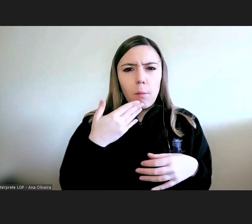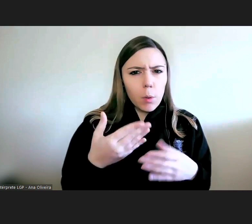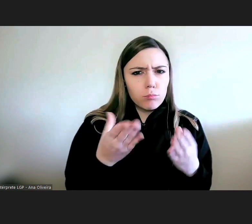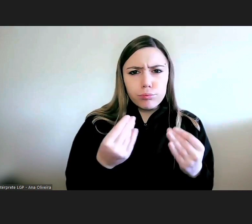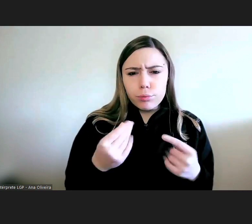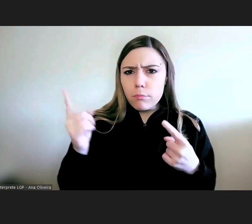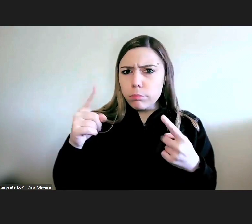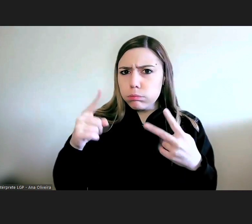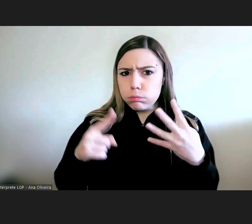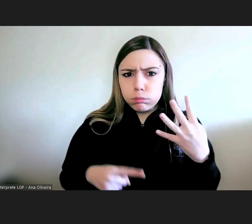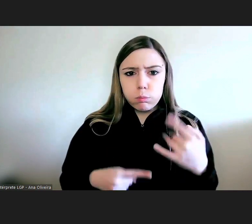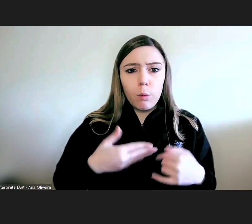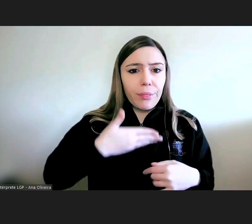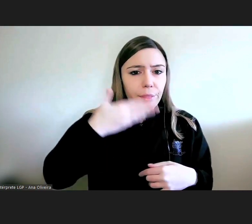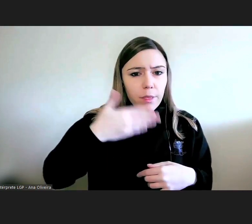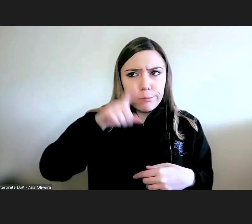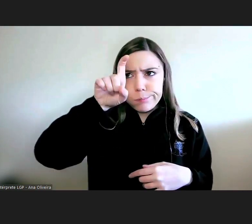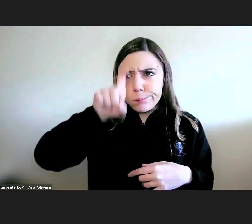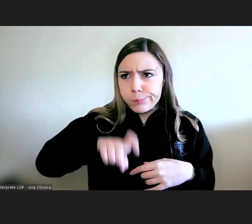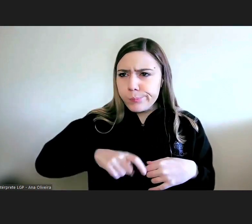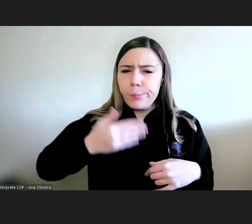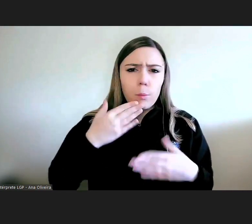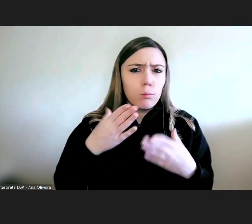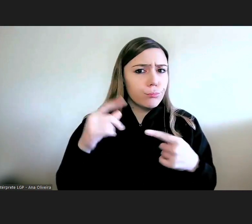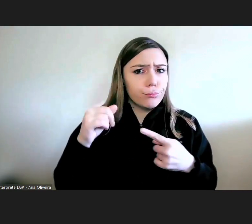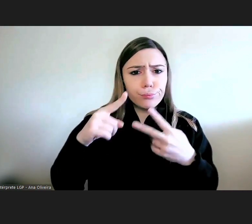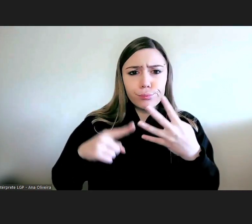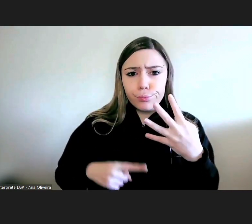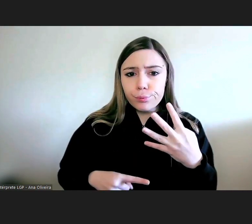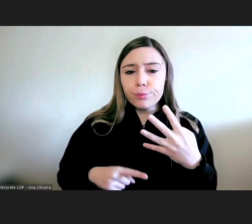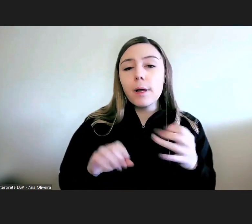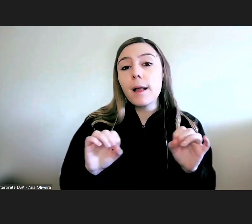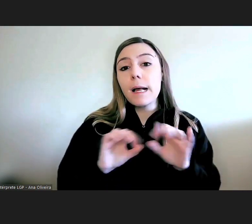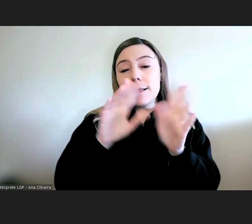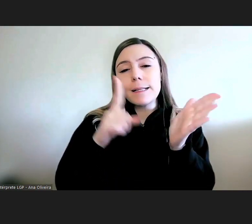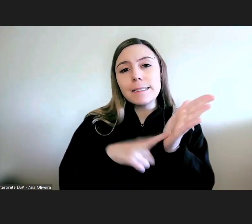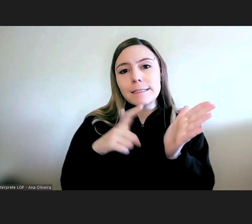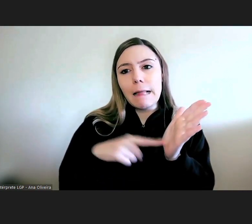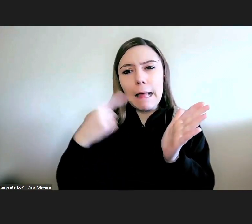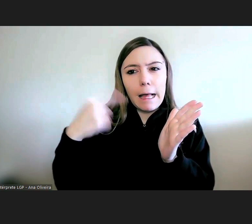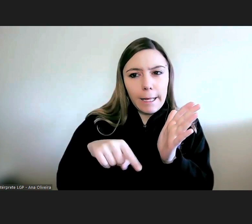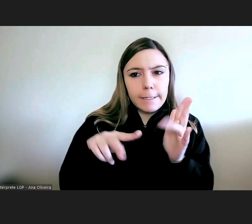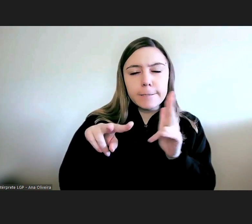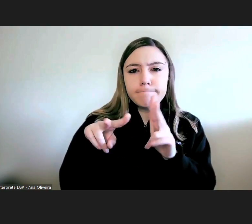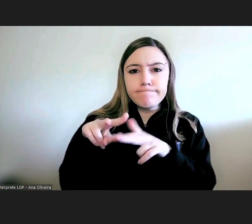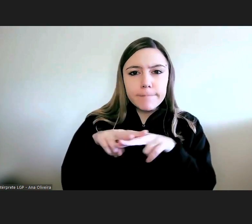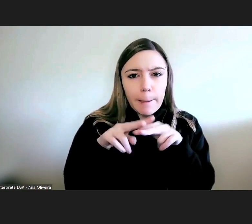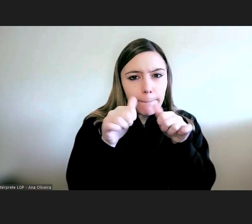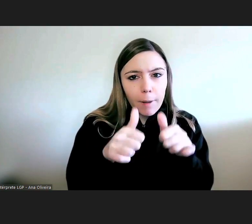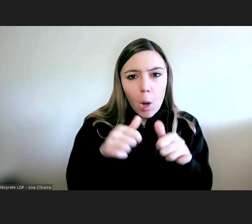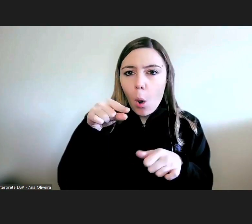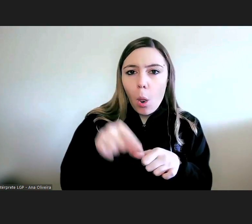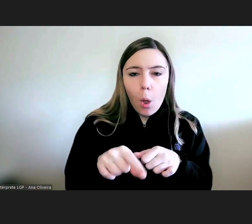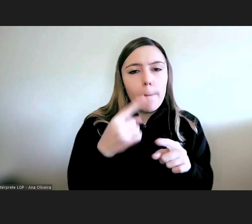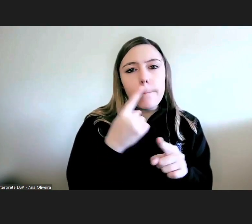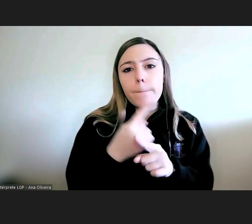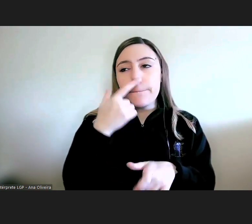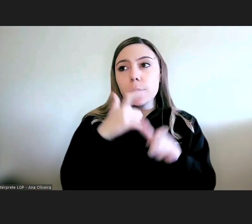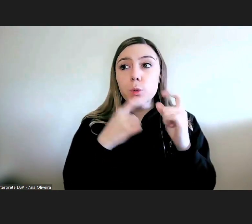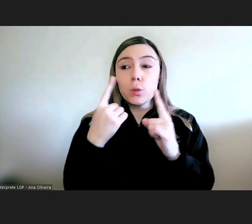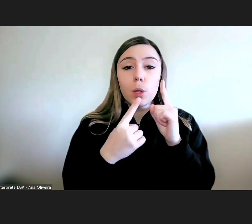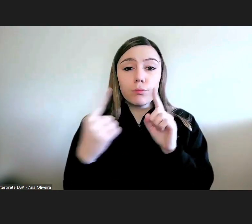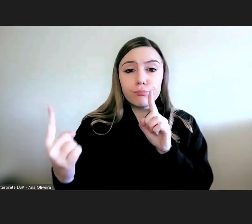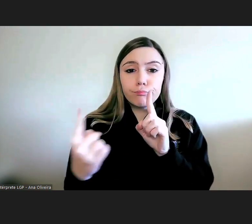diárias muitas claro que há necessidade de uma triagem imediata há pessoas que se nos dirigem